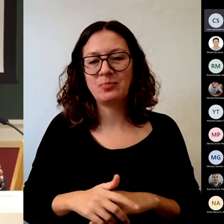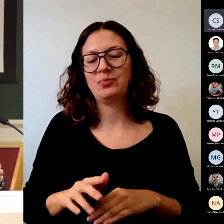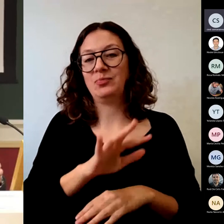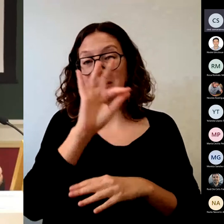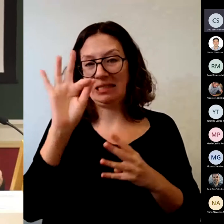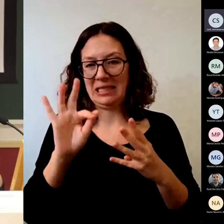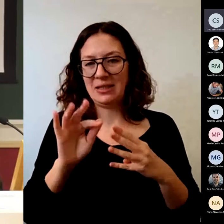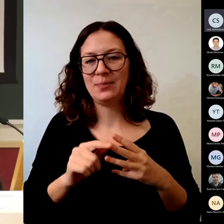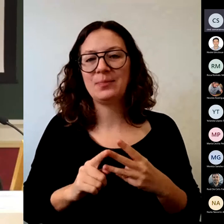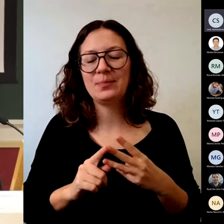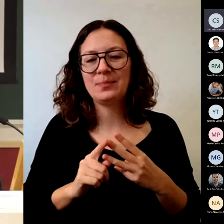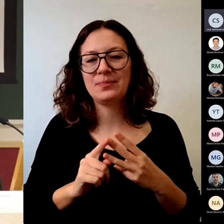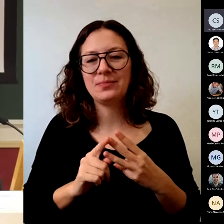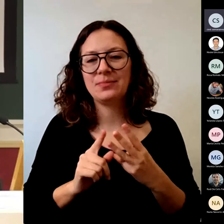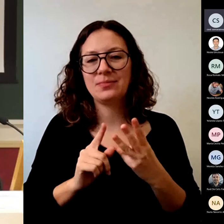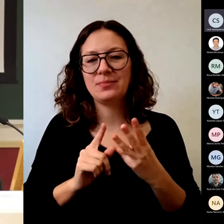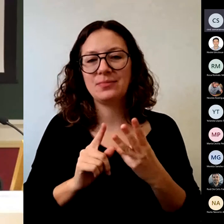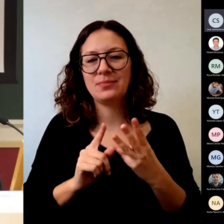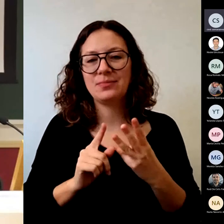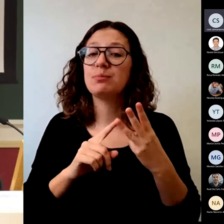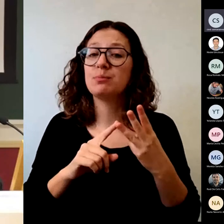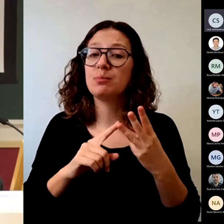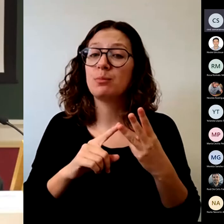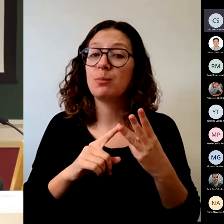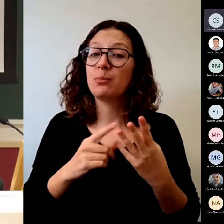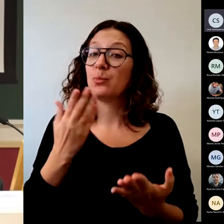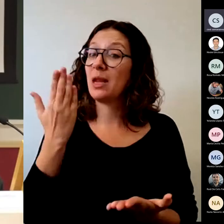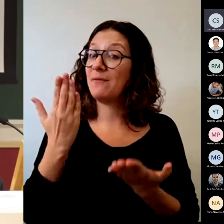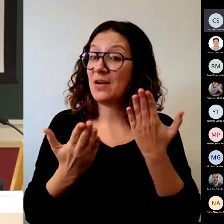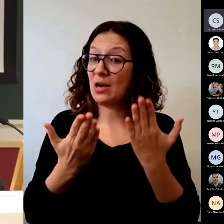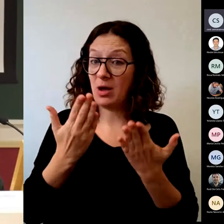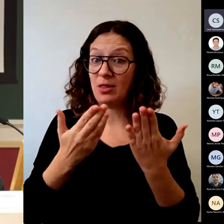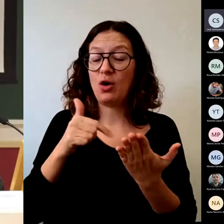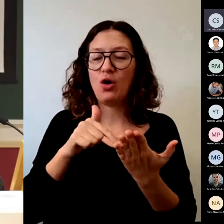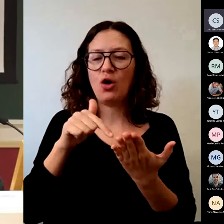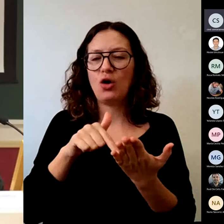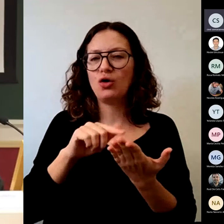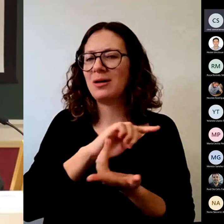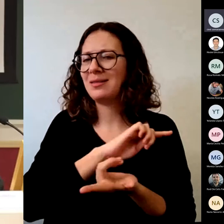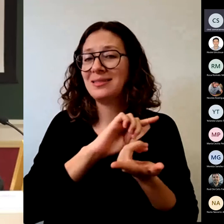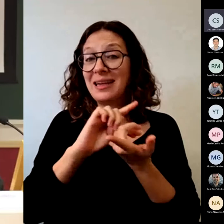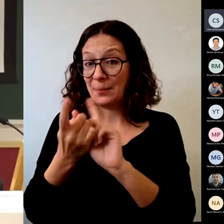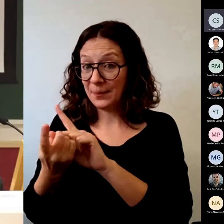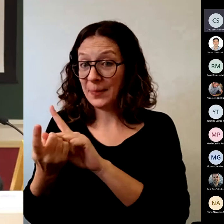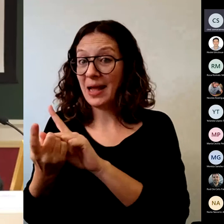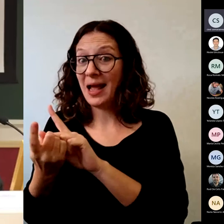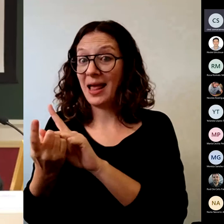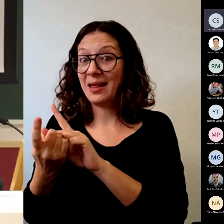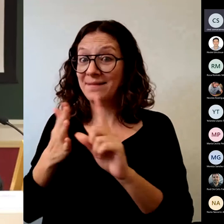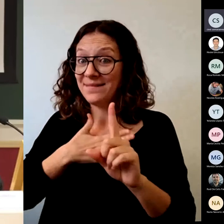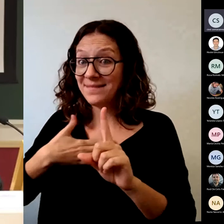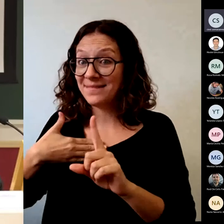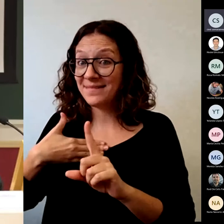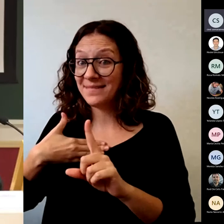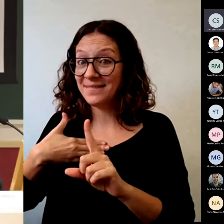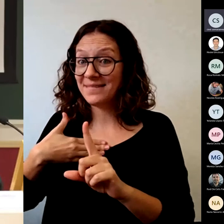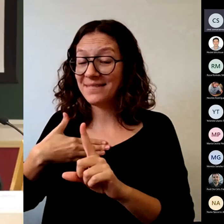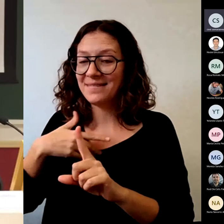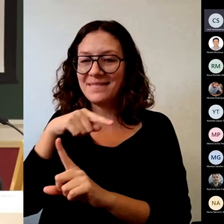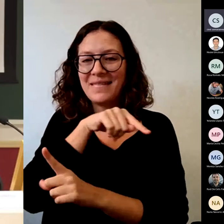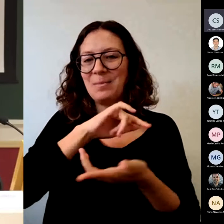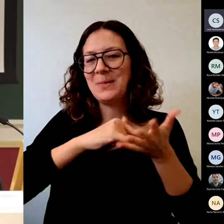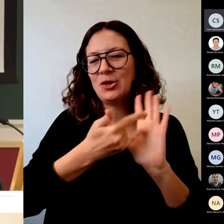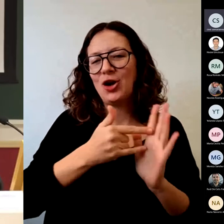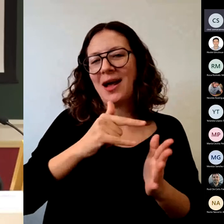Tenemos que cambiar la evaluación, es indispensable cambiar la metodología y esto